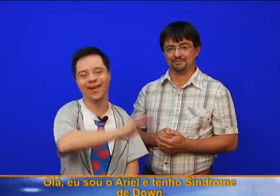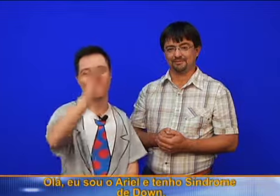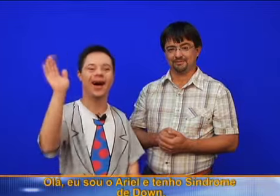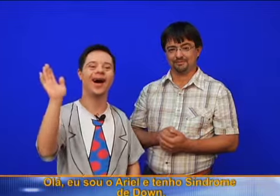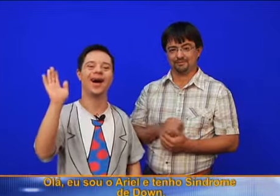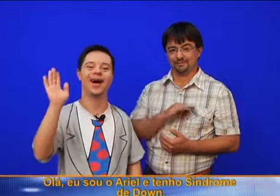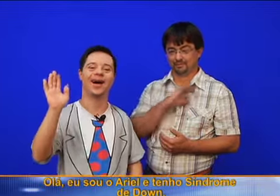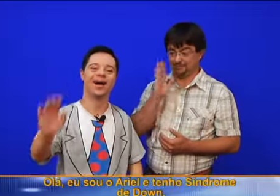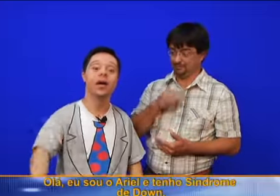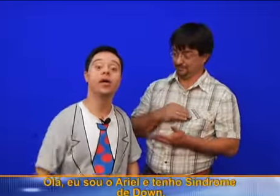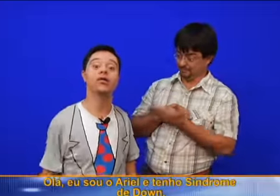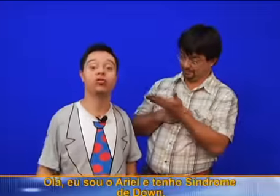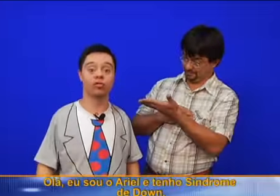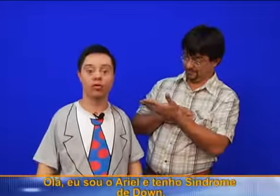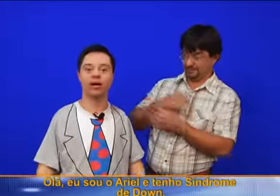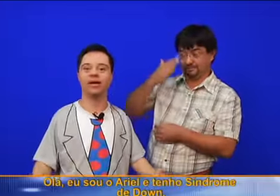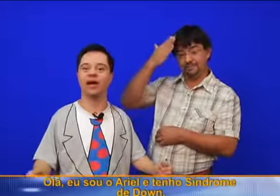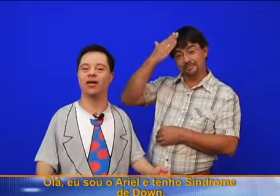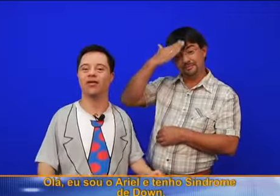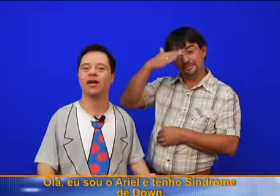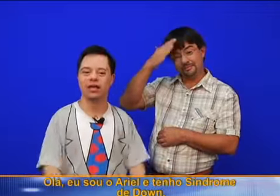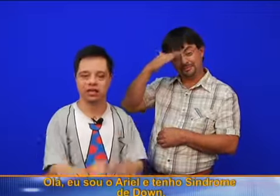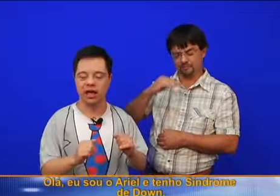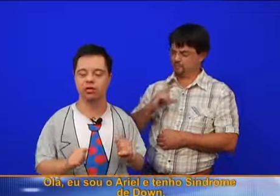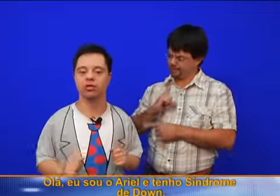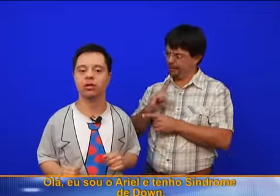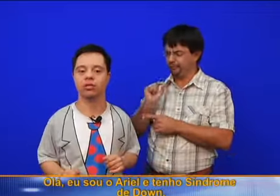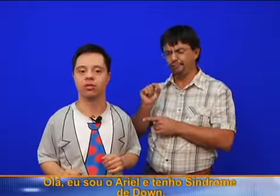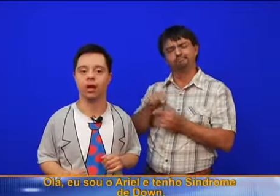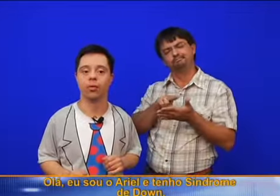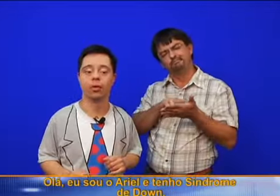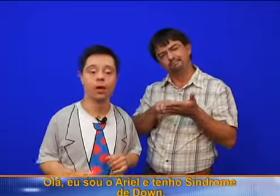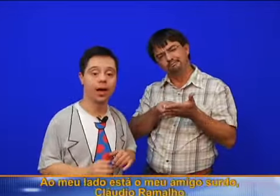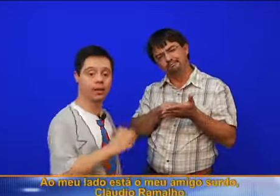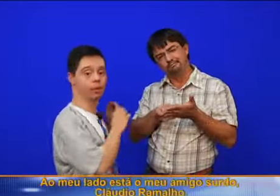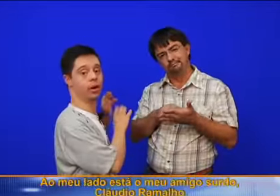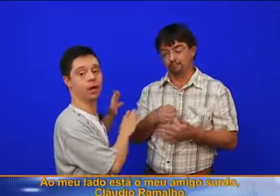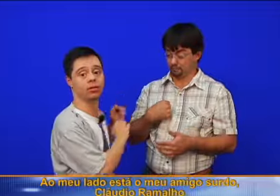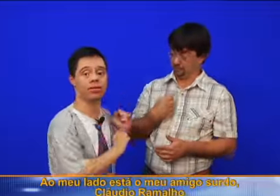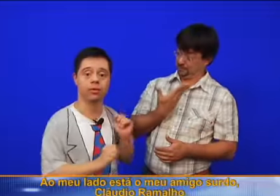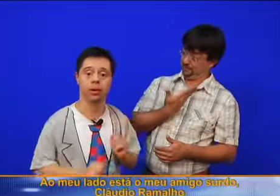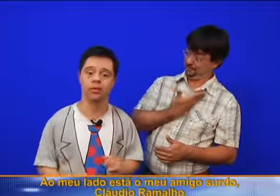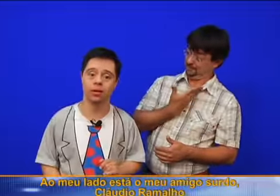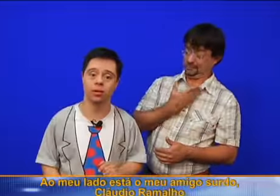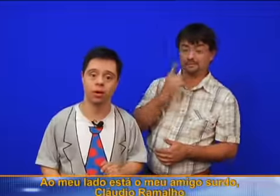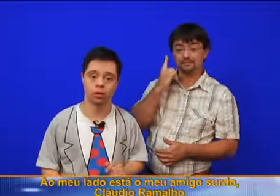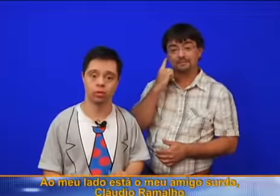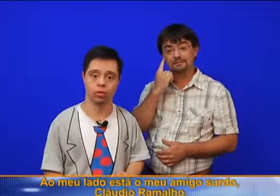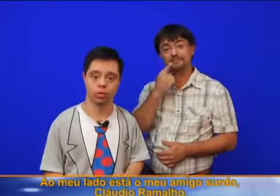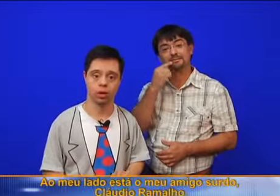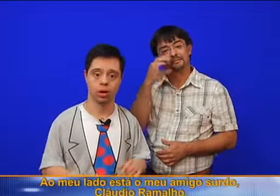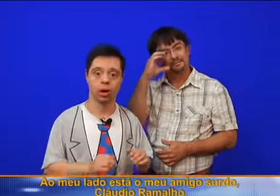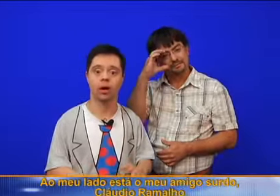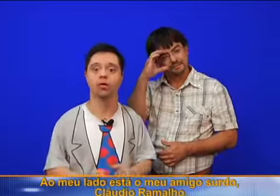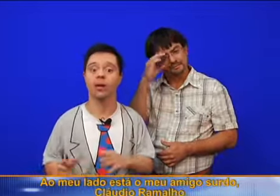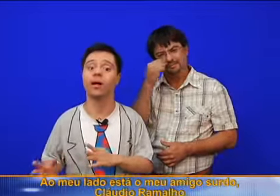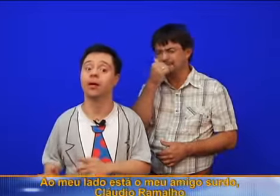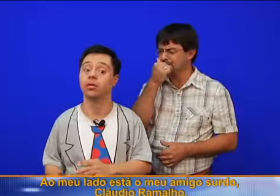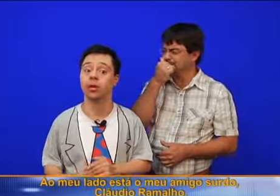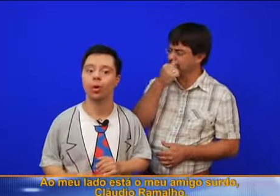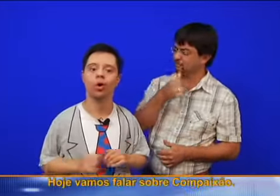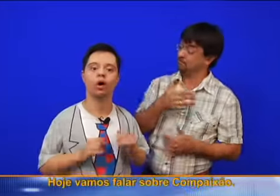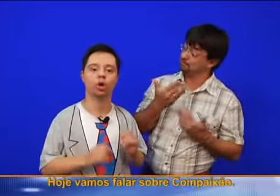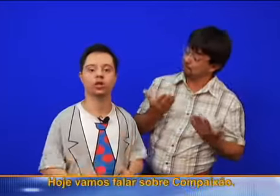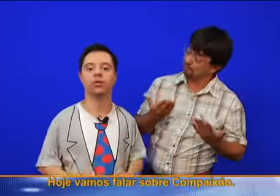Olá! Eu sou o Ariel e tenho síndrome de Down. A meu lado está meu amigo, Silvio Cláudio